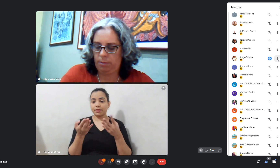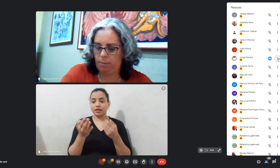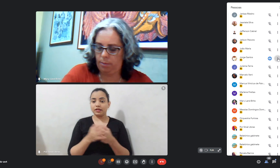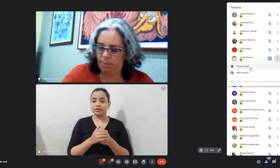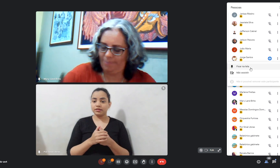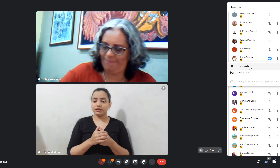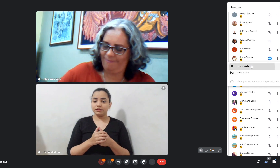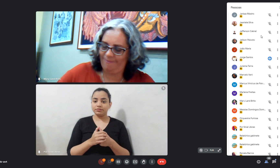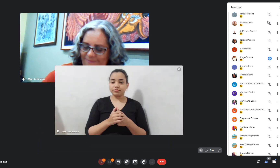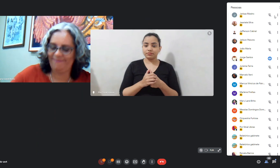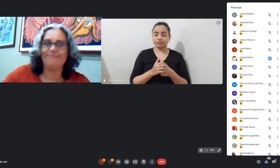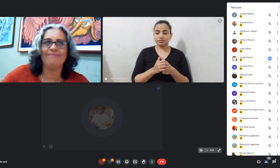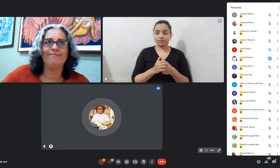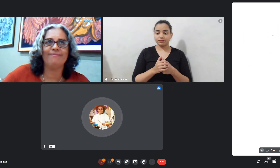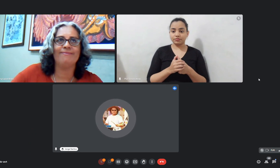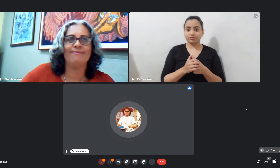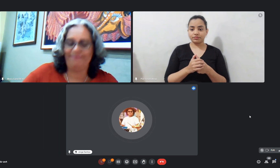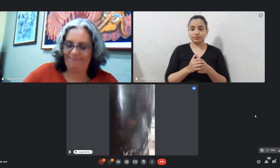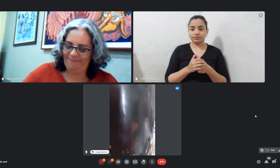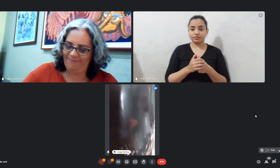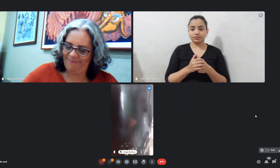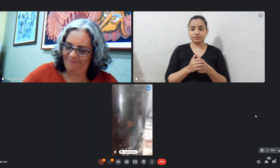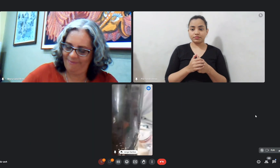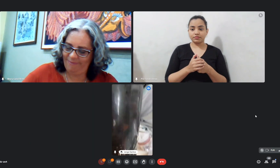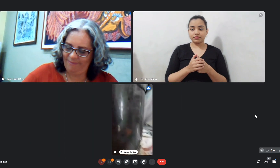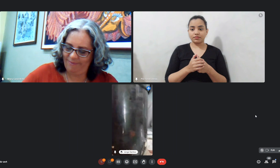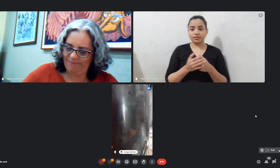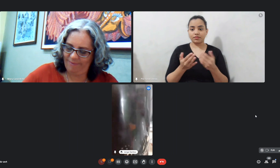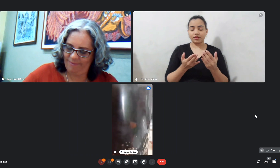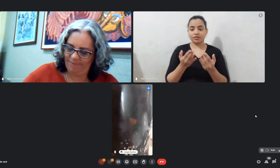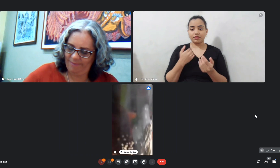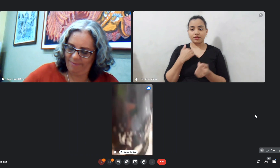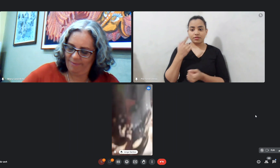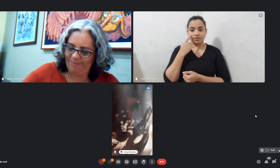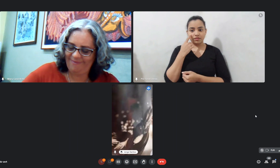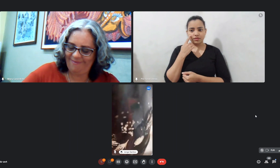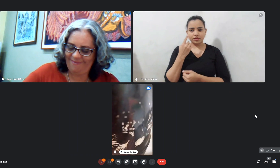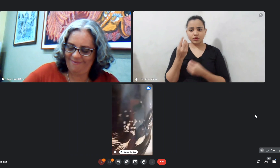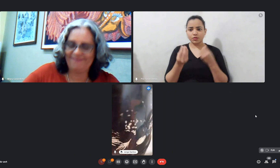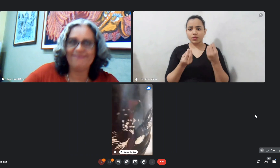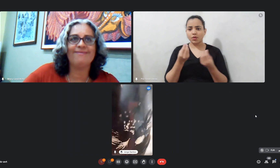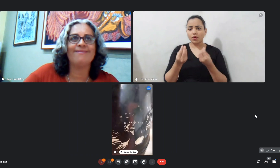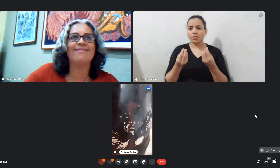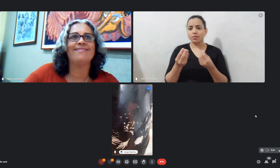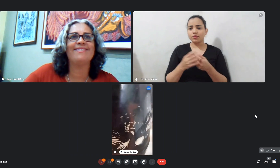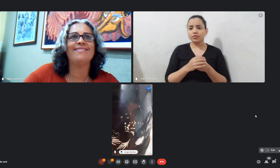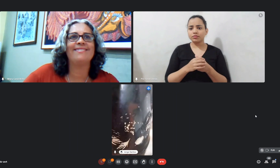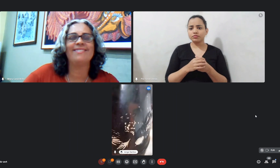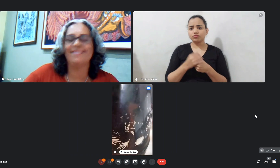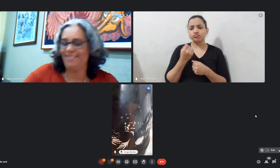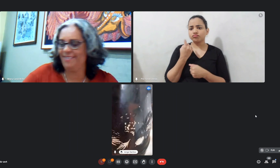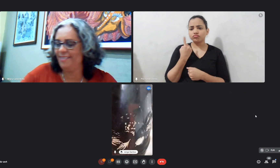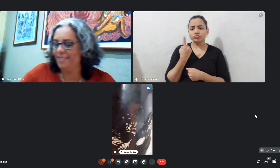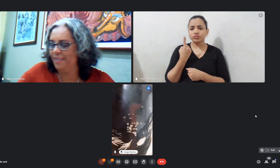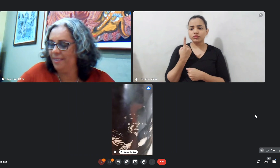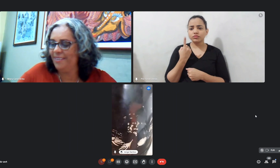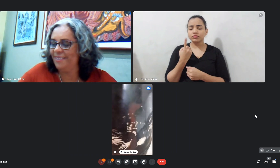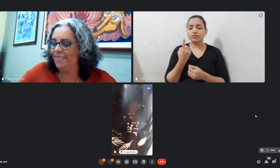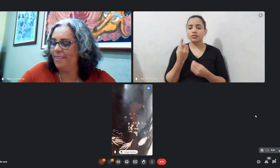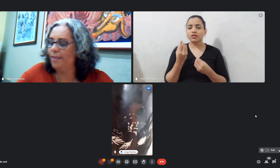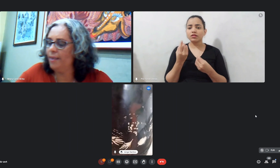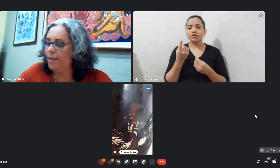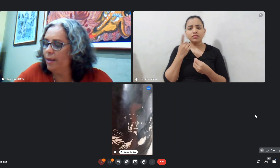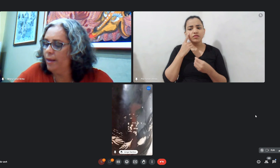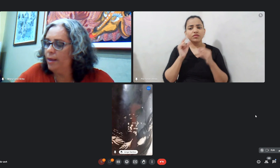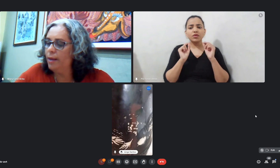Epa como é que está aqui minha visão como é que eu estou aparecendo está bem estranho deixa ver o que está acontecendo aqui